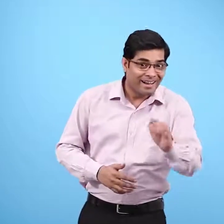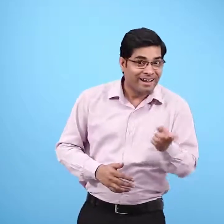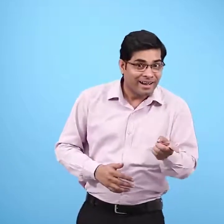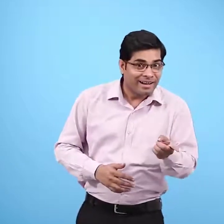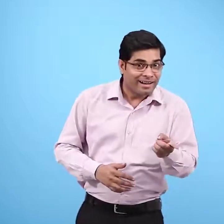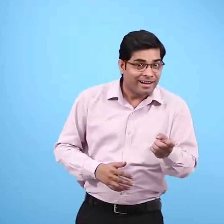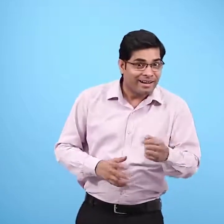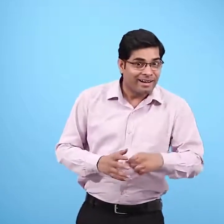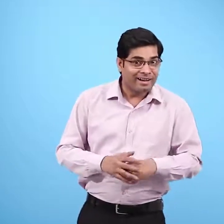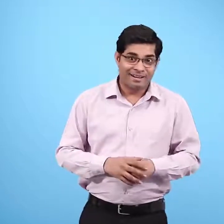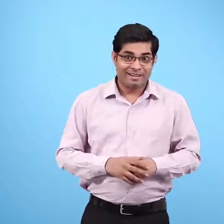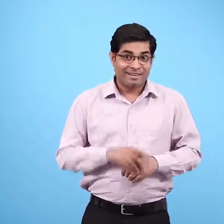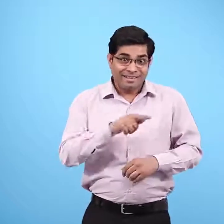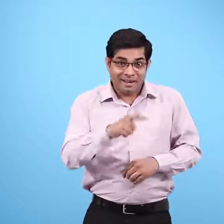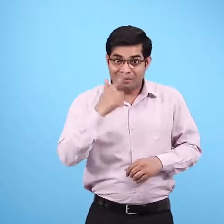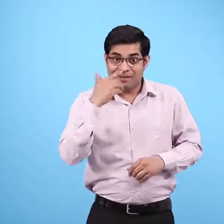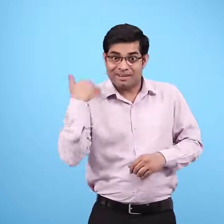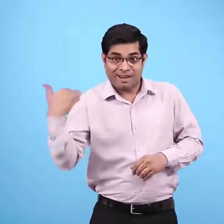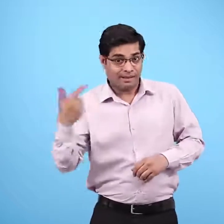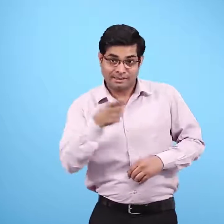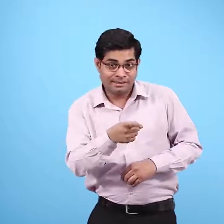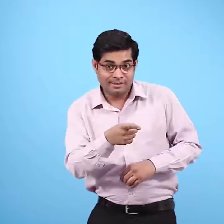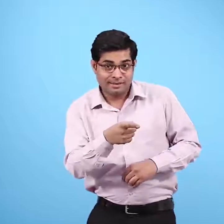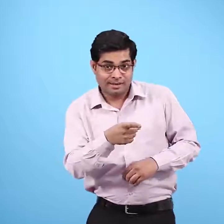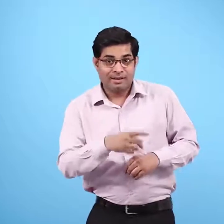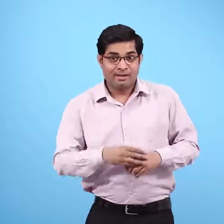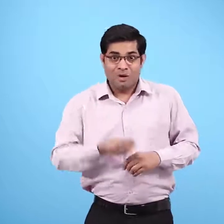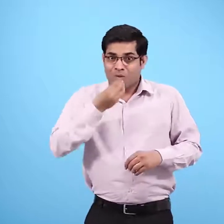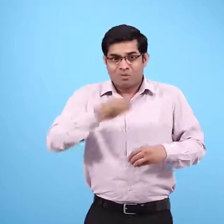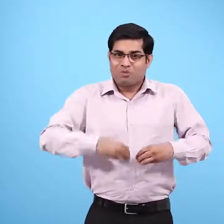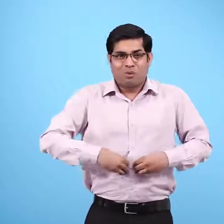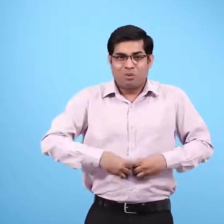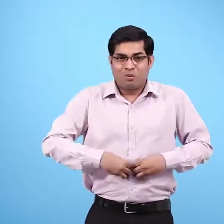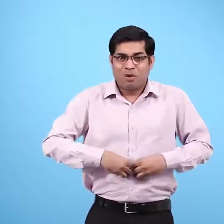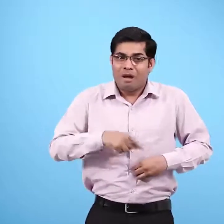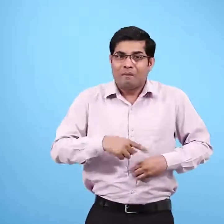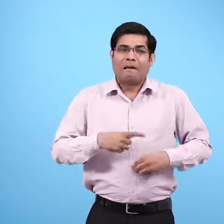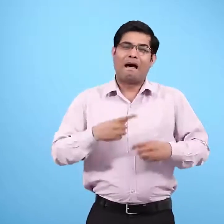बच्ची बोली जब मेरी बेहन को भूक लगती है तो वह रोती है